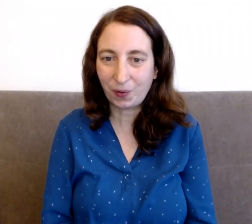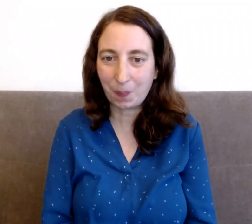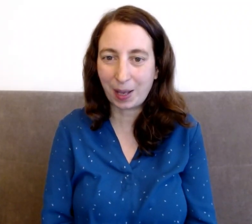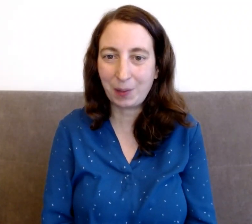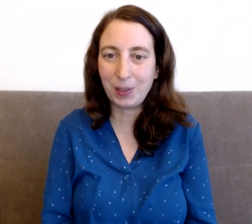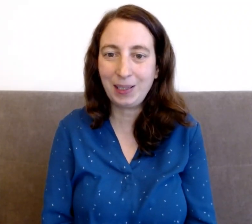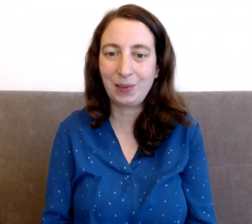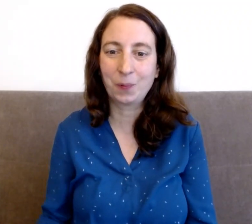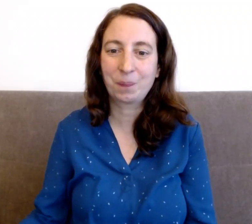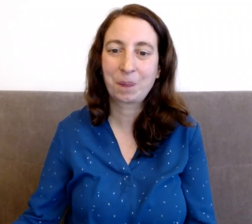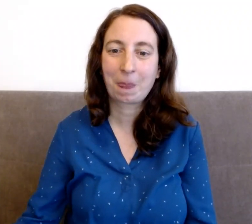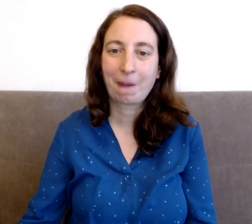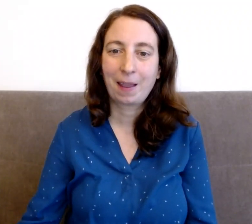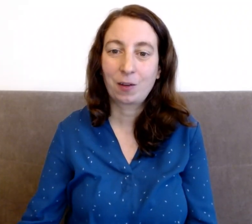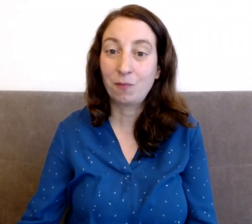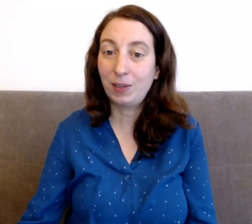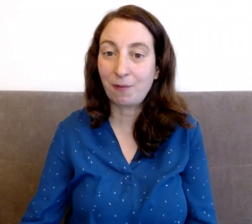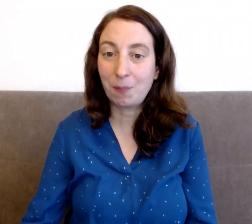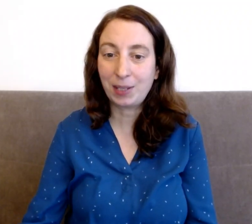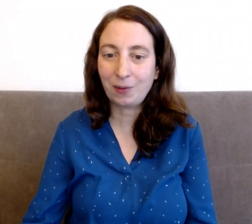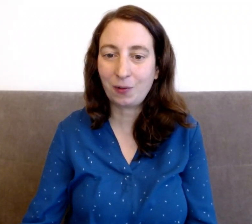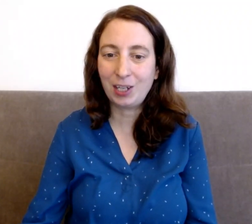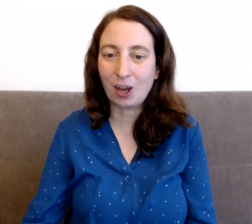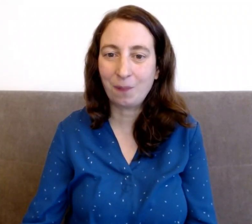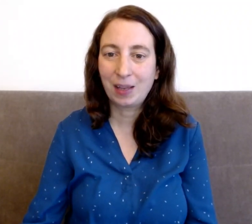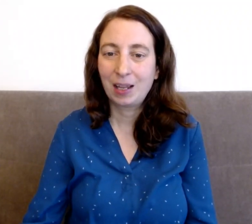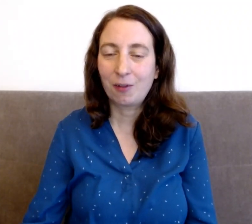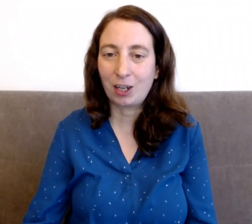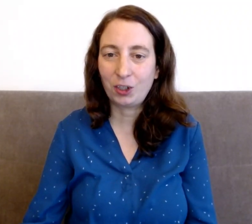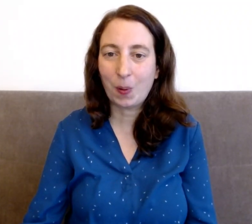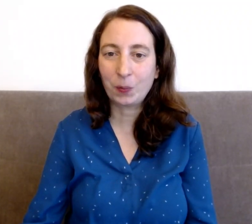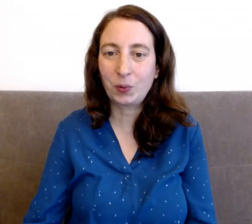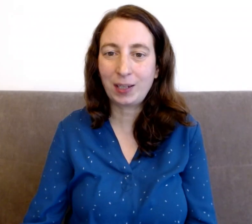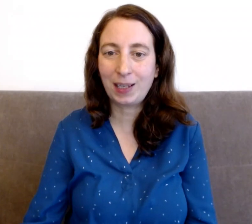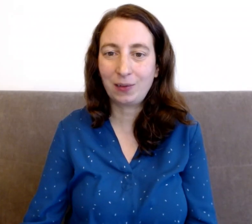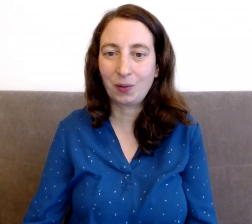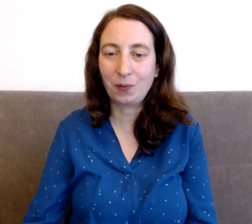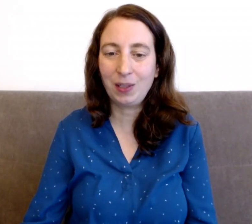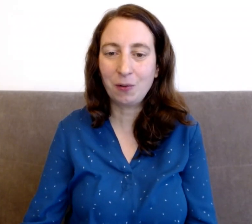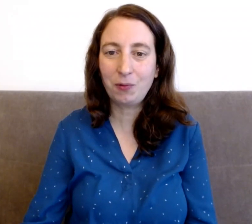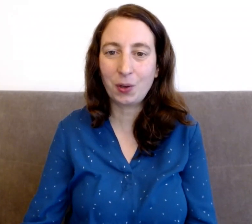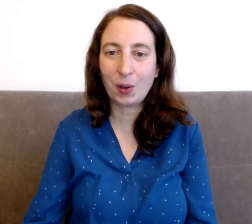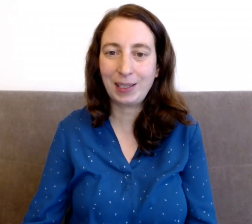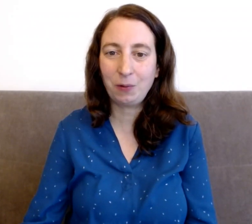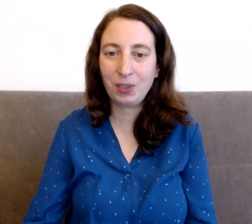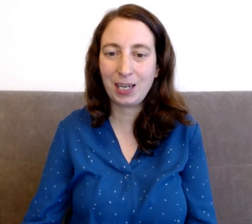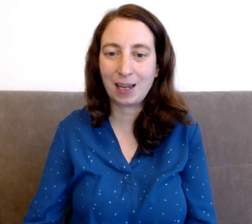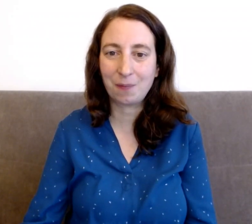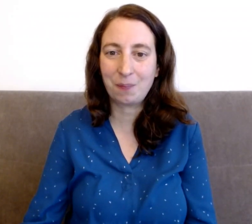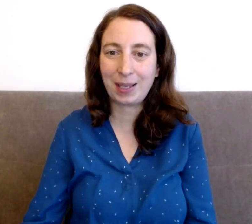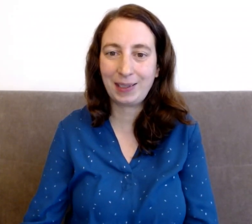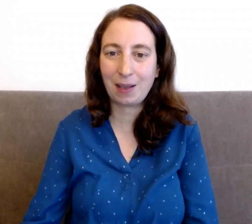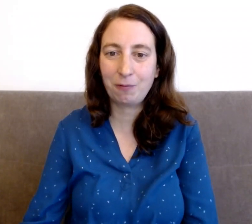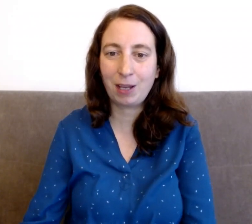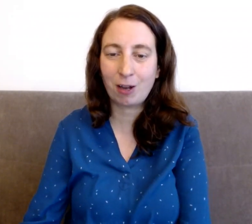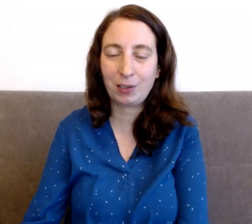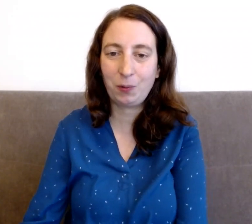par répétition comme vous le savez peut-être déjà. J'espère en tout cas que cette vidéo vous aura été utile. Merci à vous d'avoir suivi.